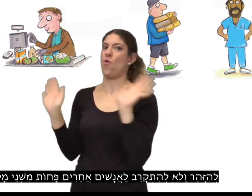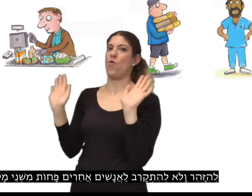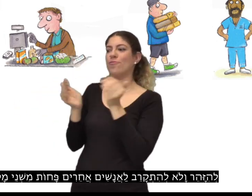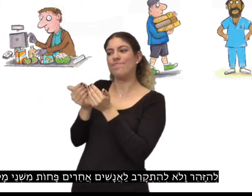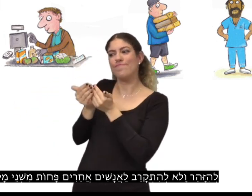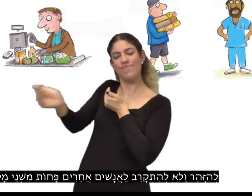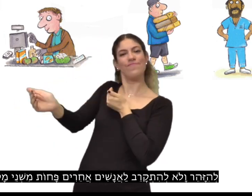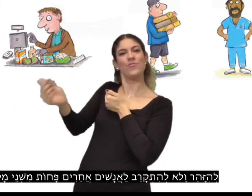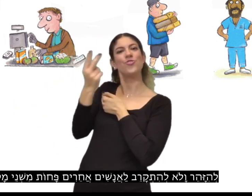אחרים פחות משני מטר.